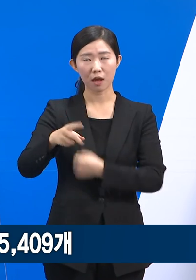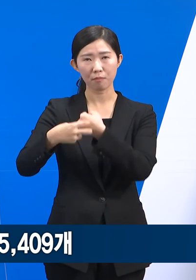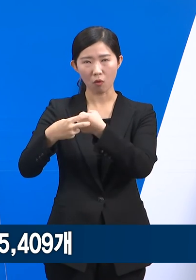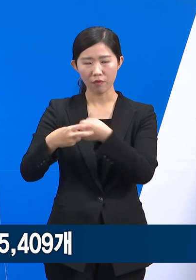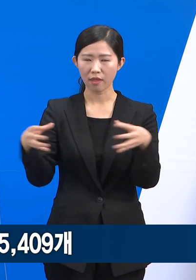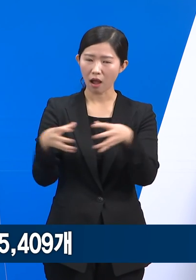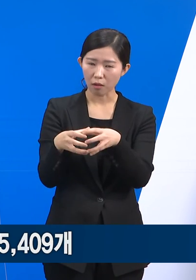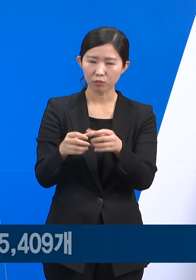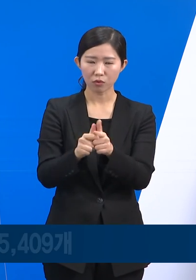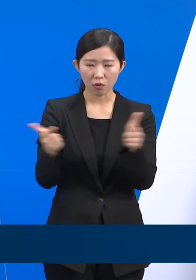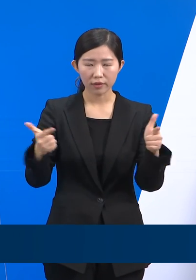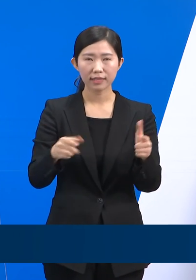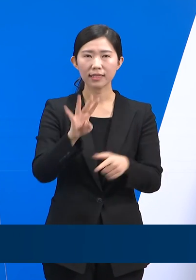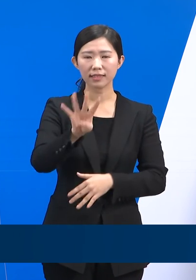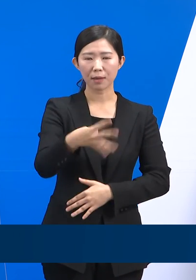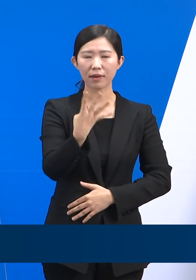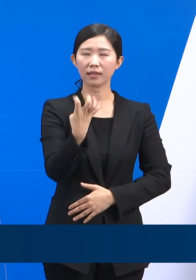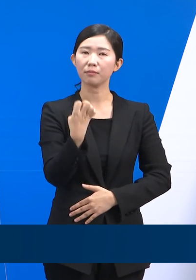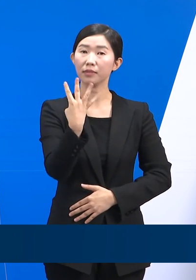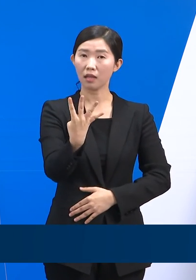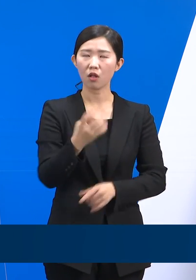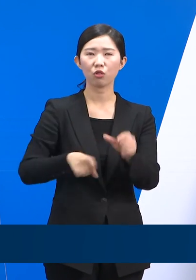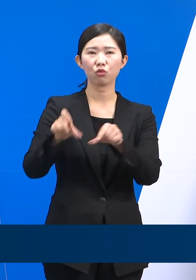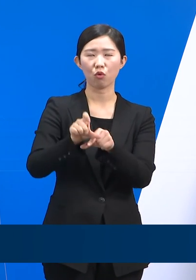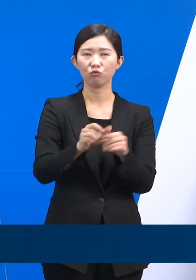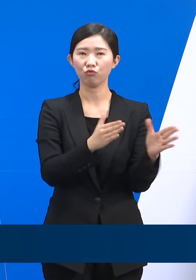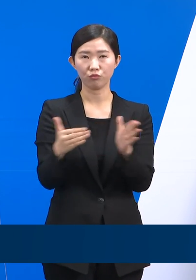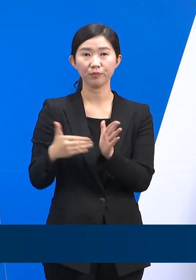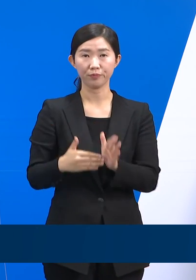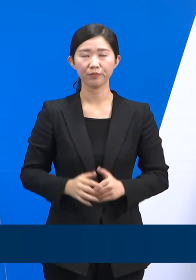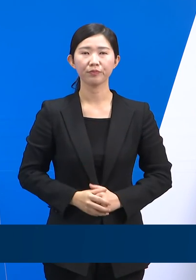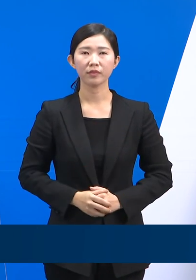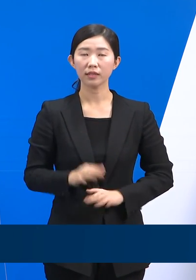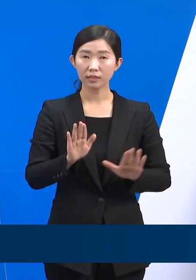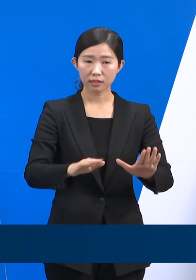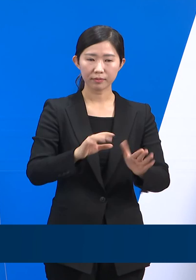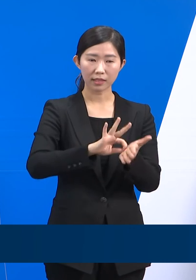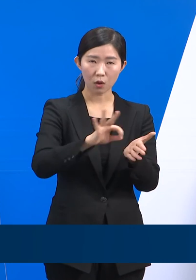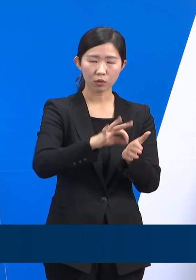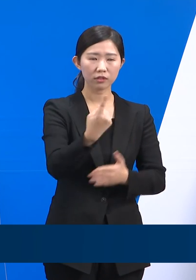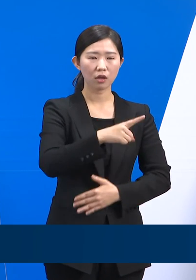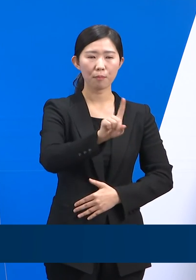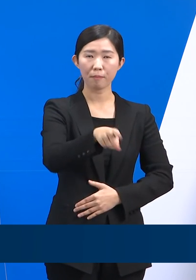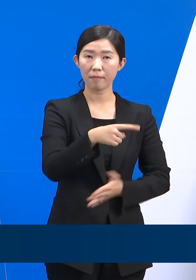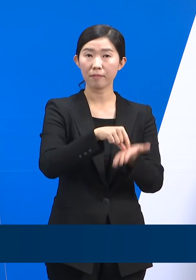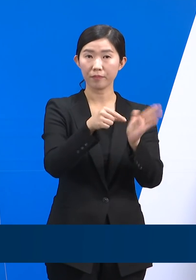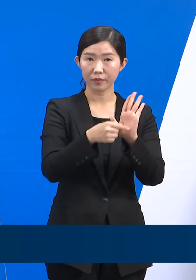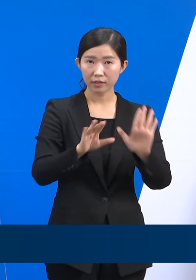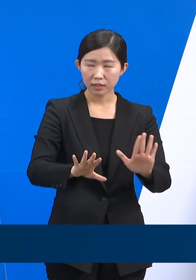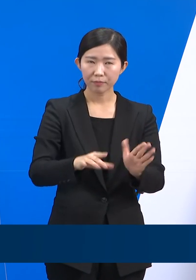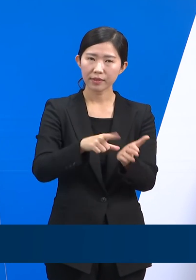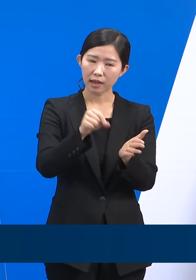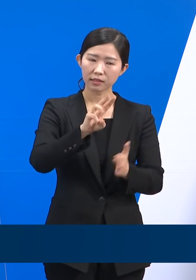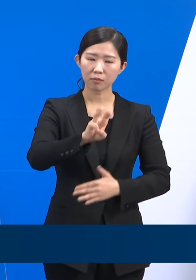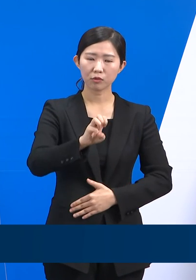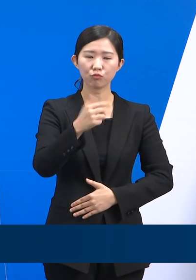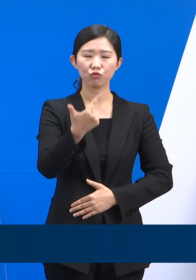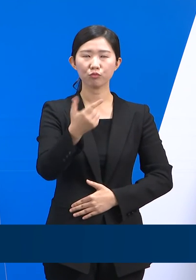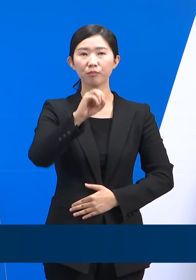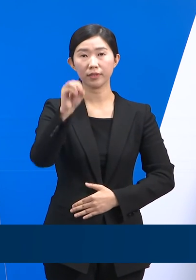추가 확보한 수치입니다. 현재 1,954병상을 사용하고 있으며 병상 가동률은 36%입니다.